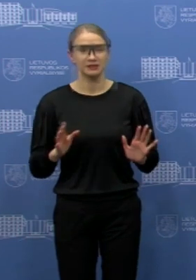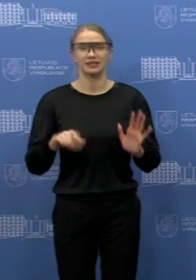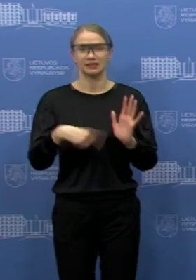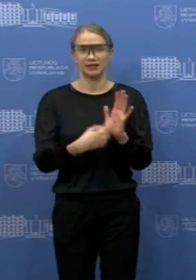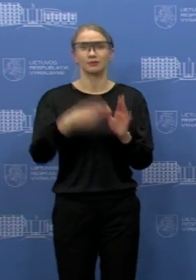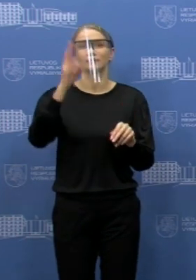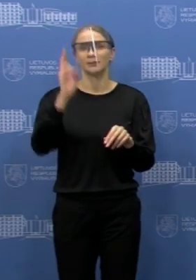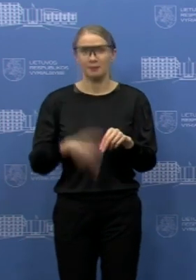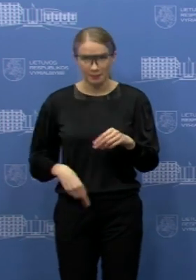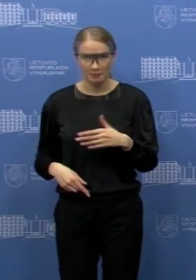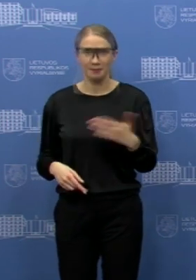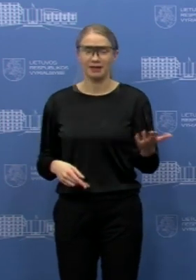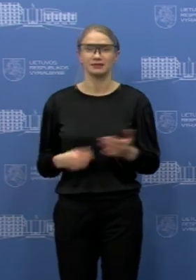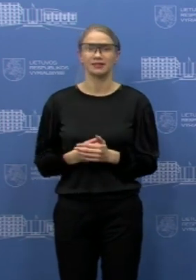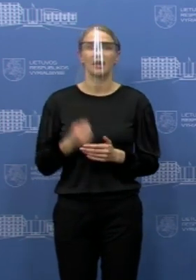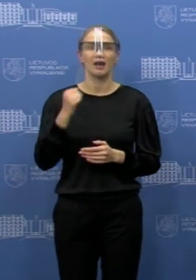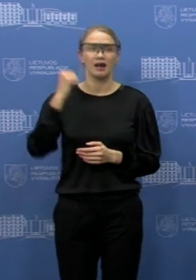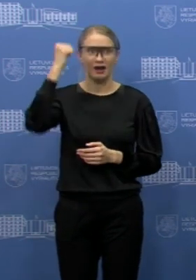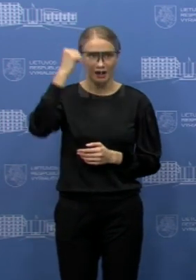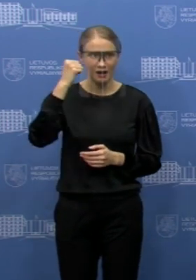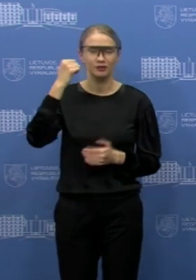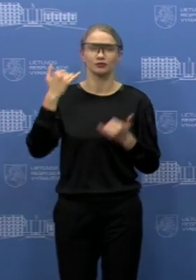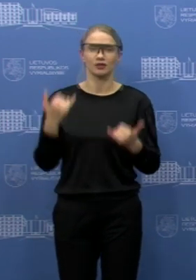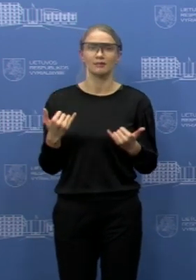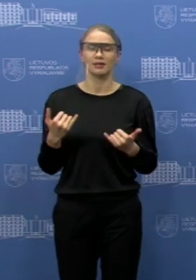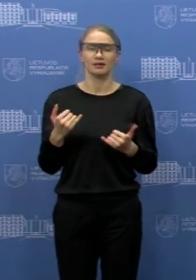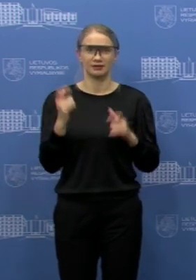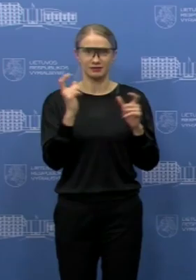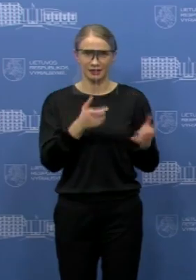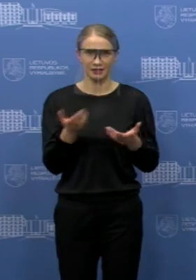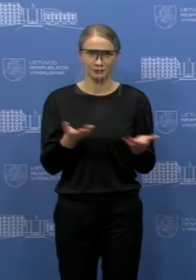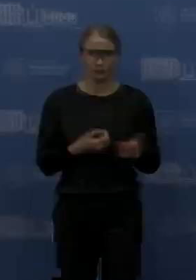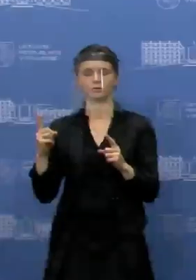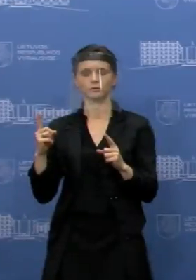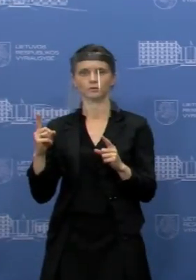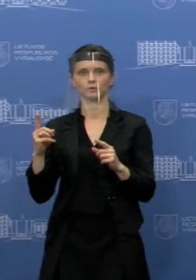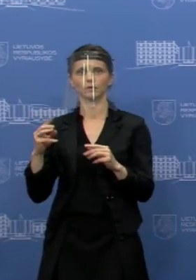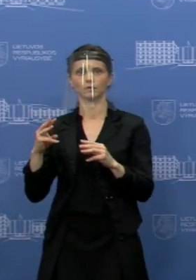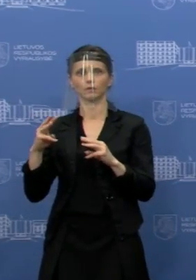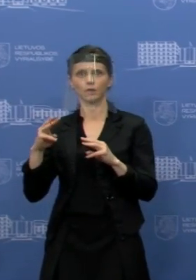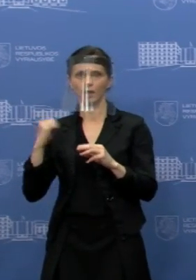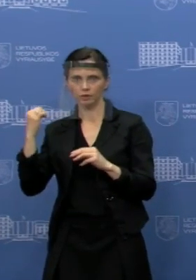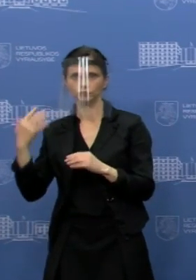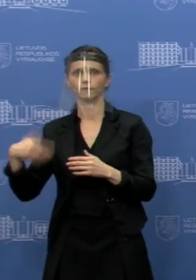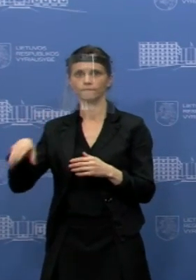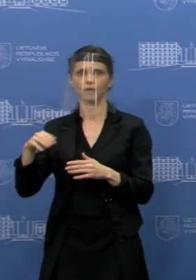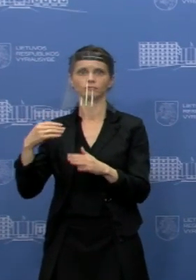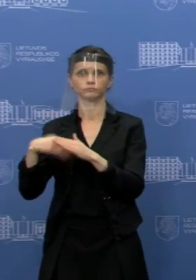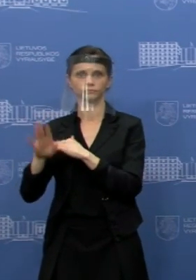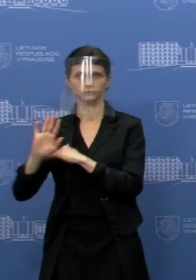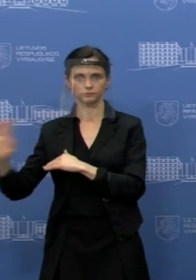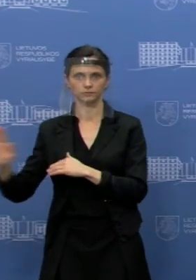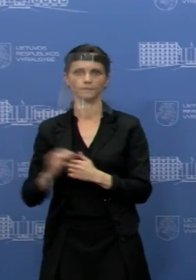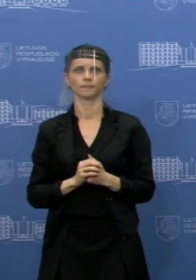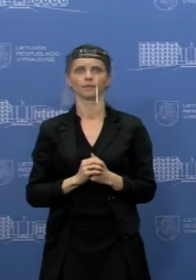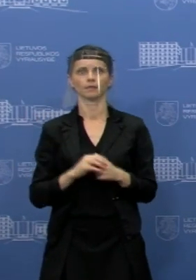operacijos vadovai baigėsi, tai ačiū Jums, ministrė, už atsakymus ir informaciją, na, o dabar, kaip ir prašė